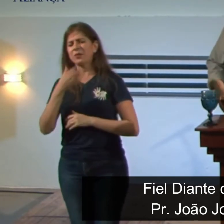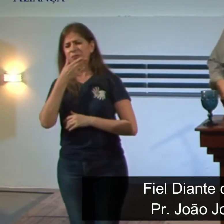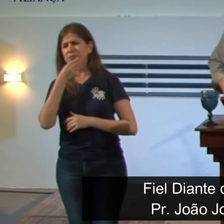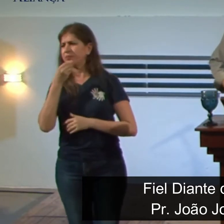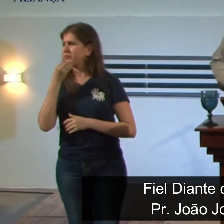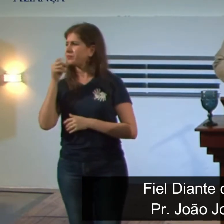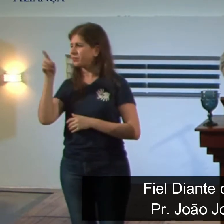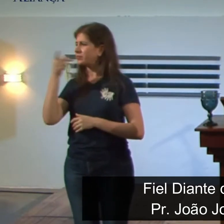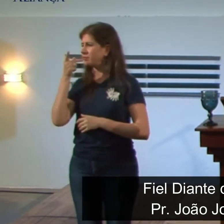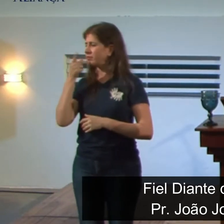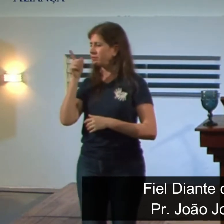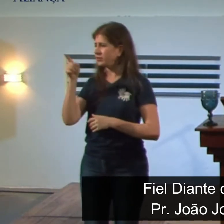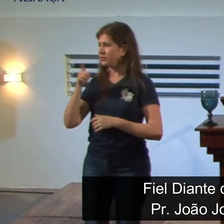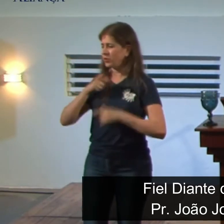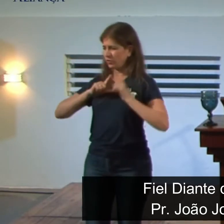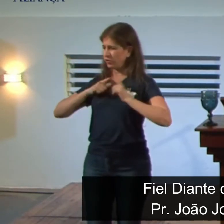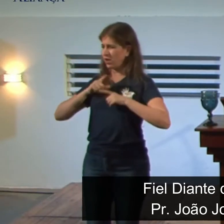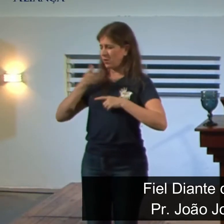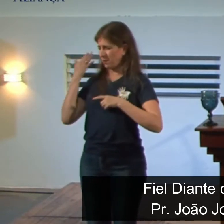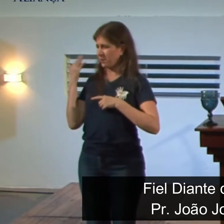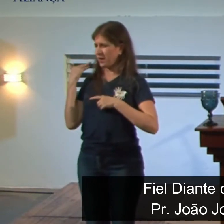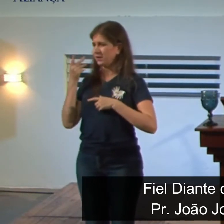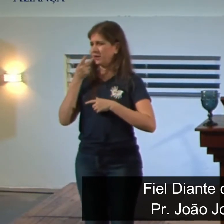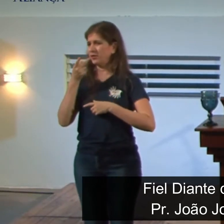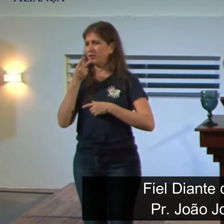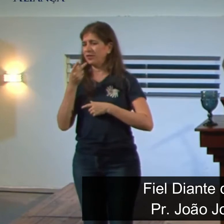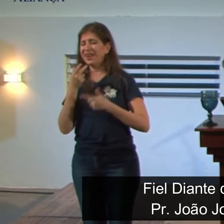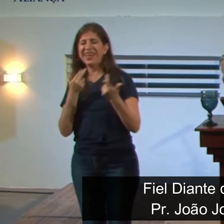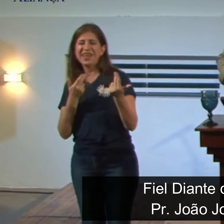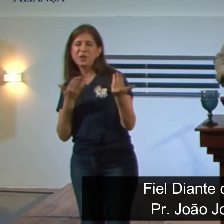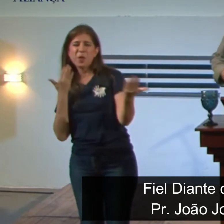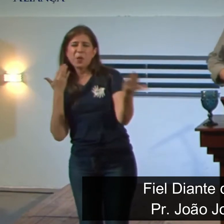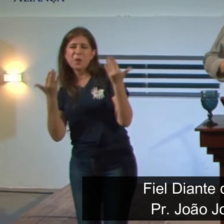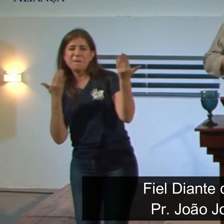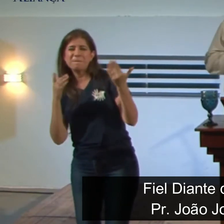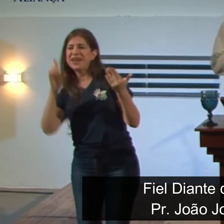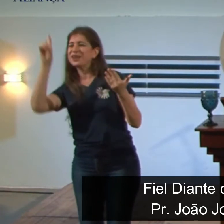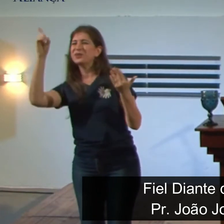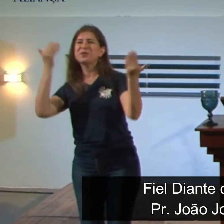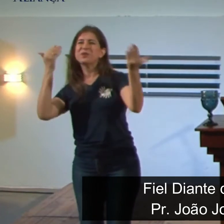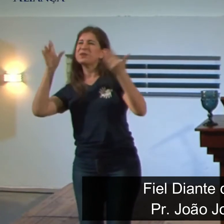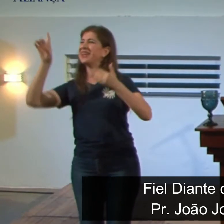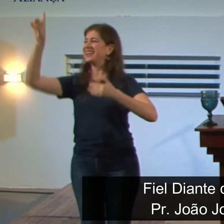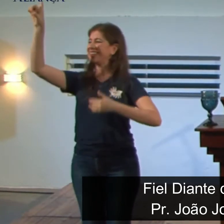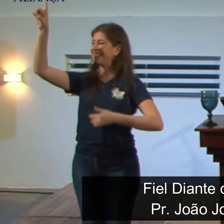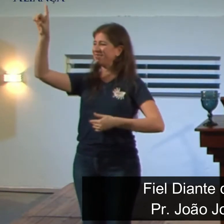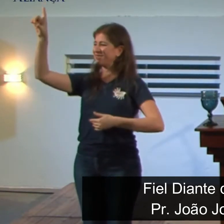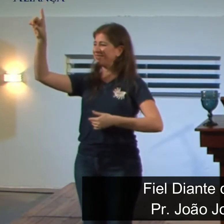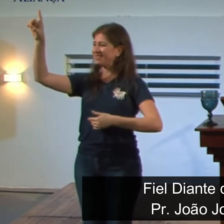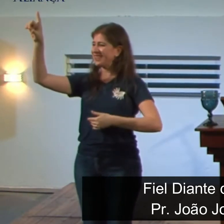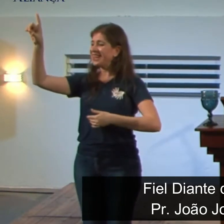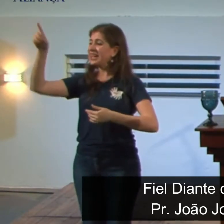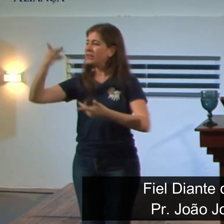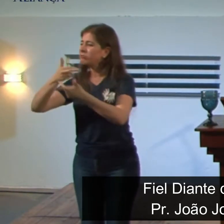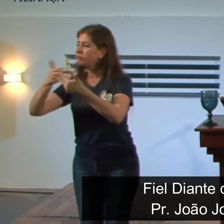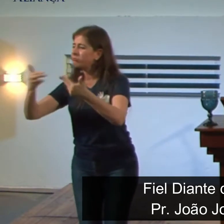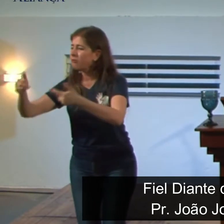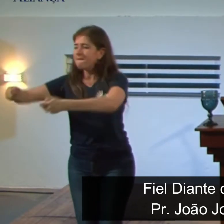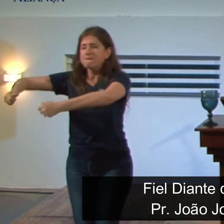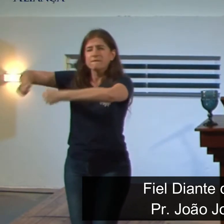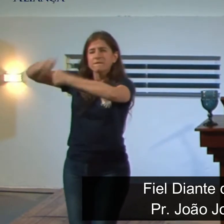atrás, aquela proposta é uma minha verdade, você vai ser como Deus, porque na verdade ele quer minar, ele quer colocar aquela